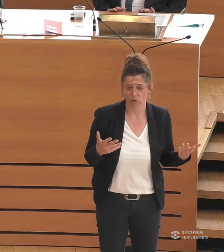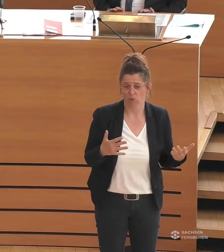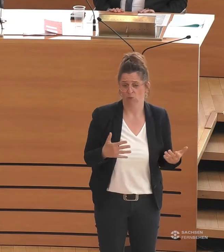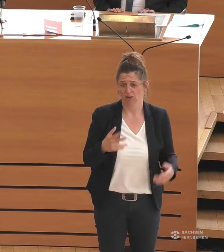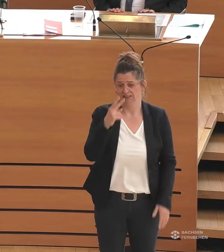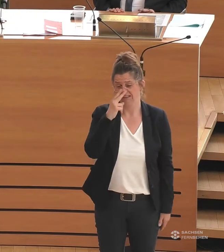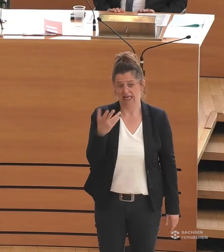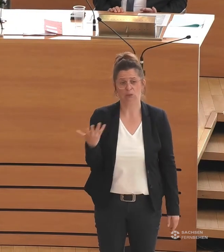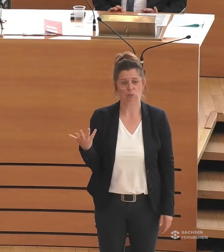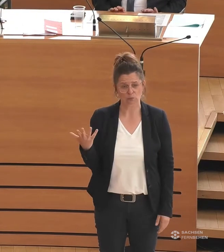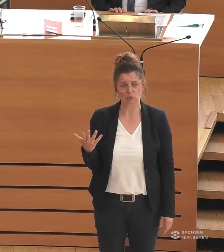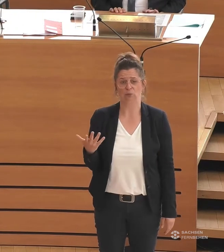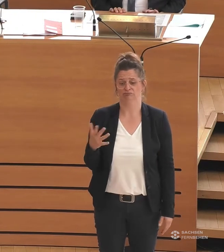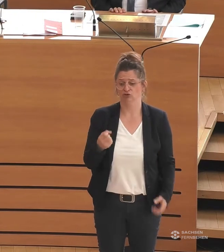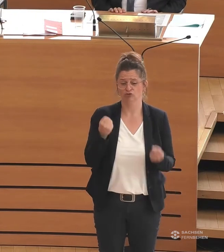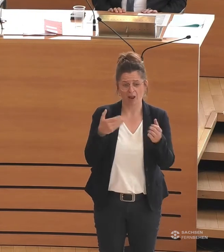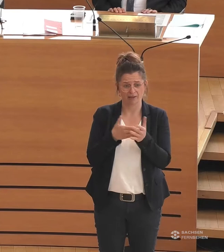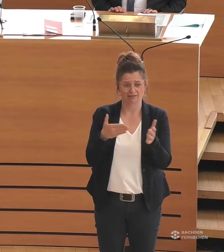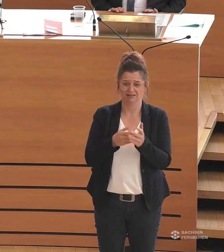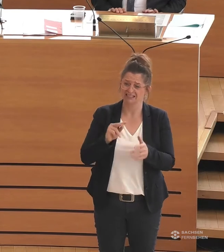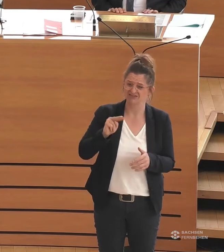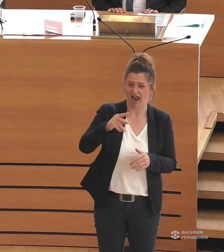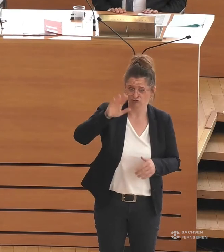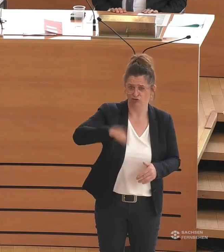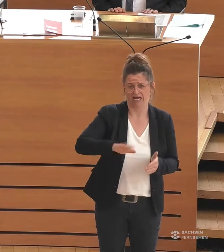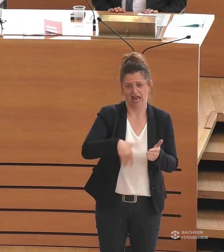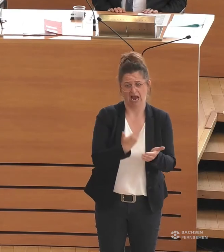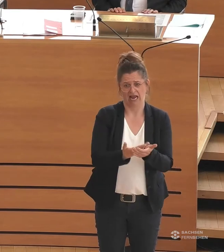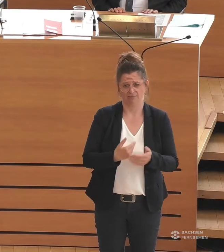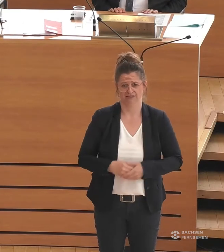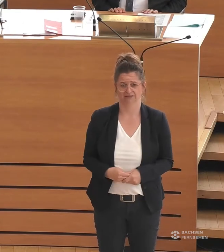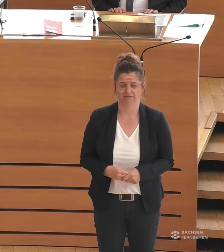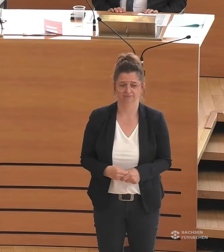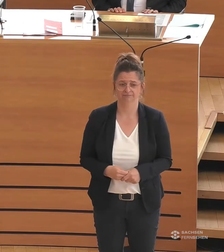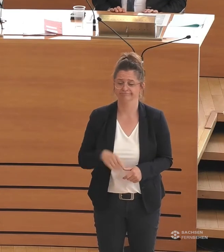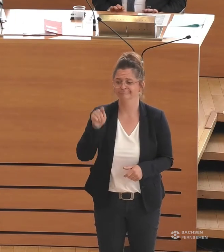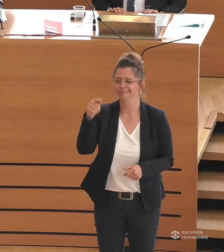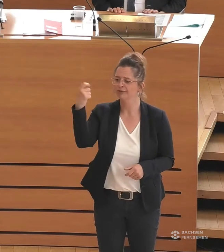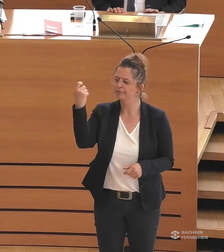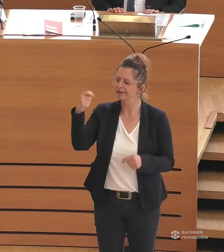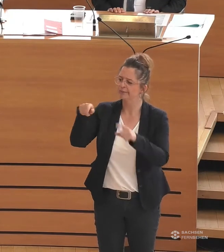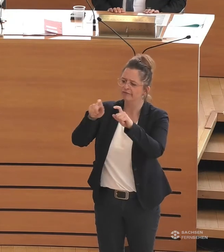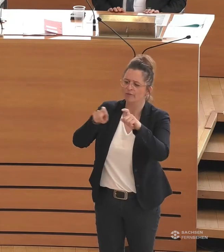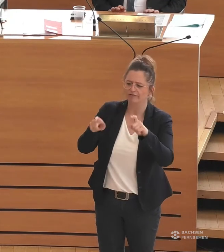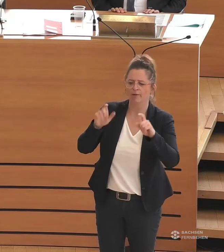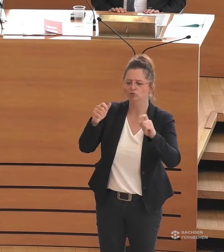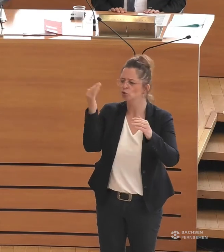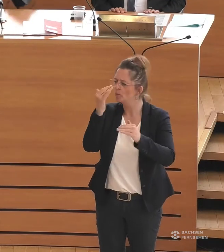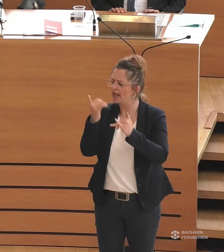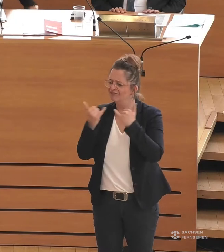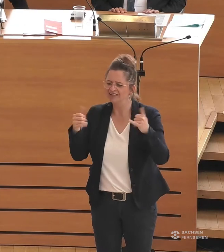Beschäftigungsquote Schwerbehinderter. Hier müssen zusammen mit den Betrieben Maßnahmen entwickelt werden, um die